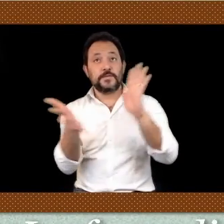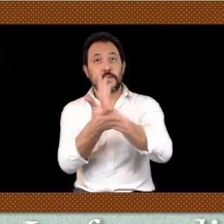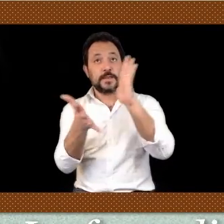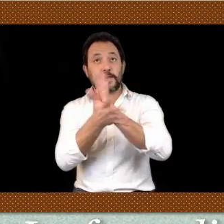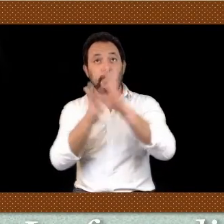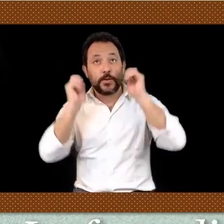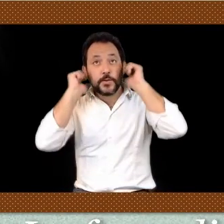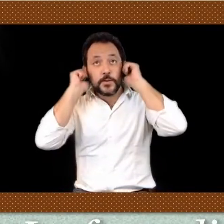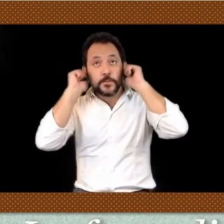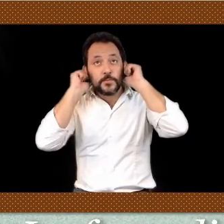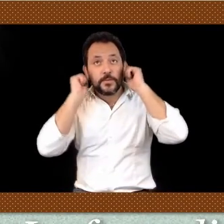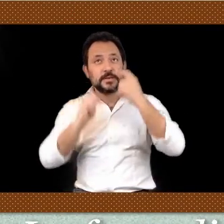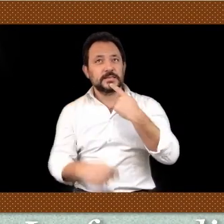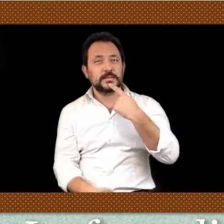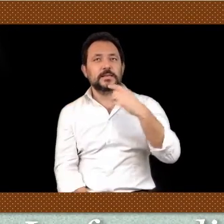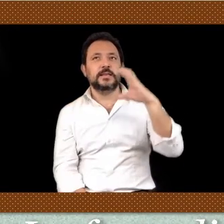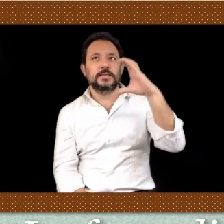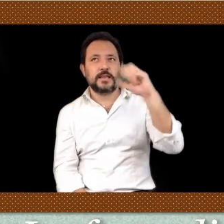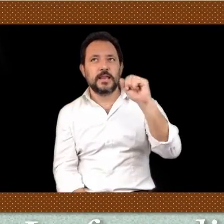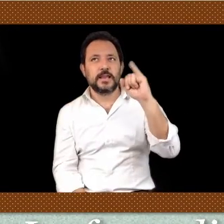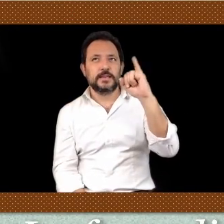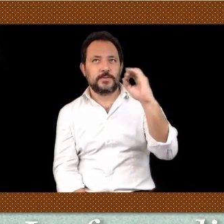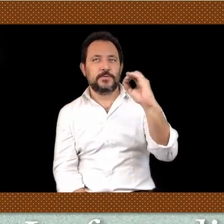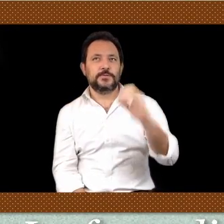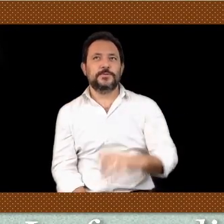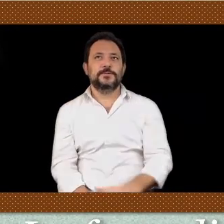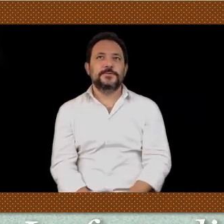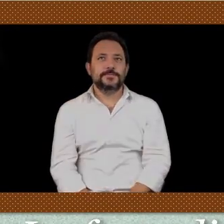La festa di compleanno di Caio